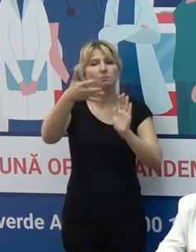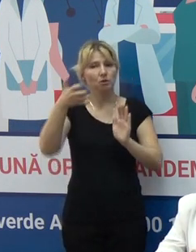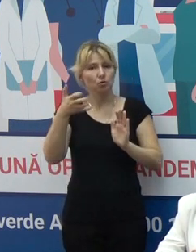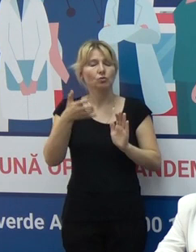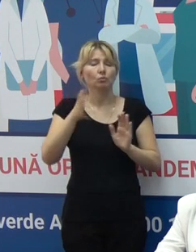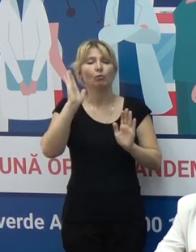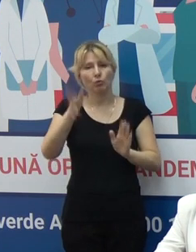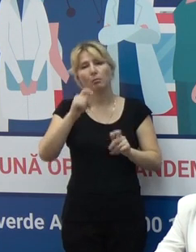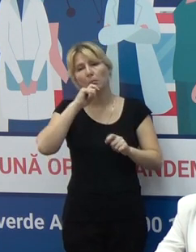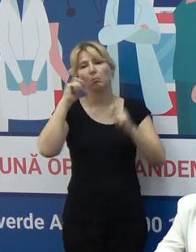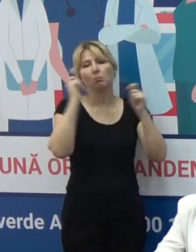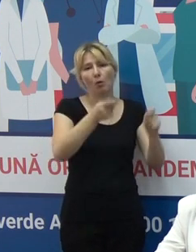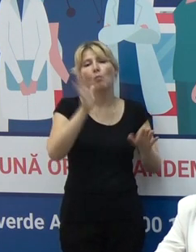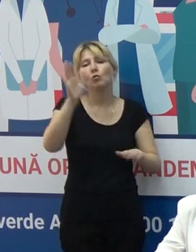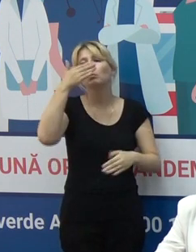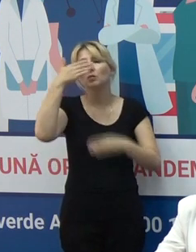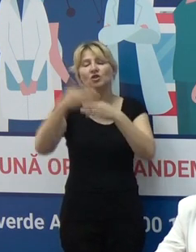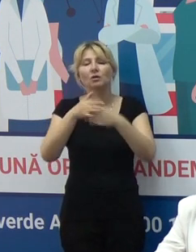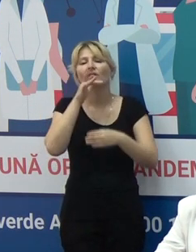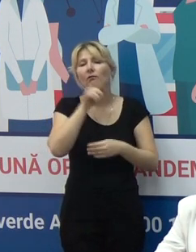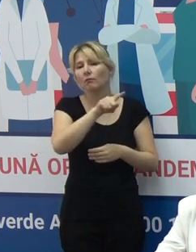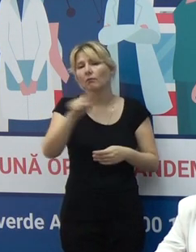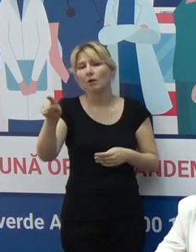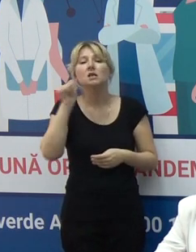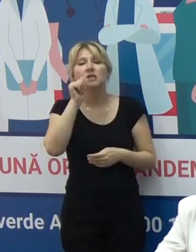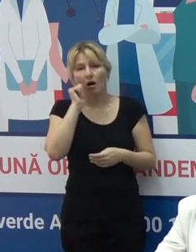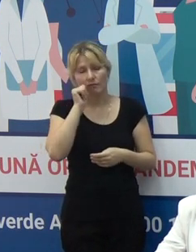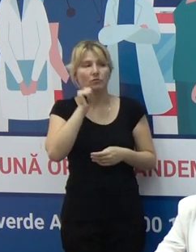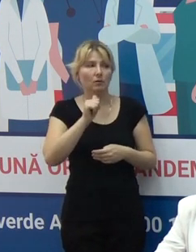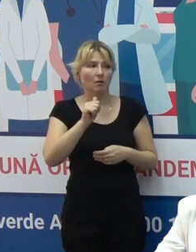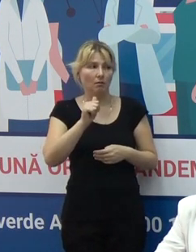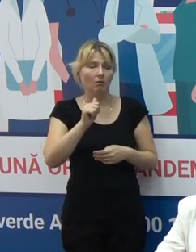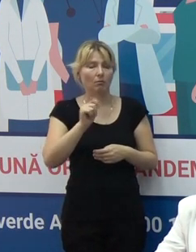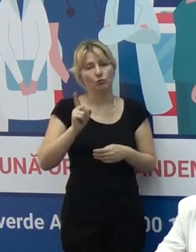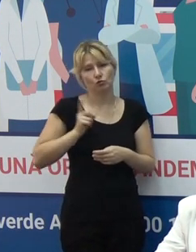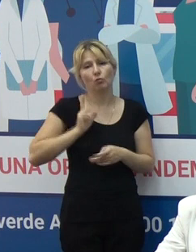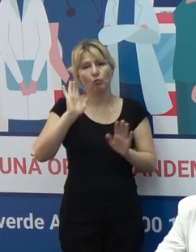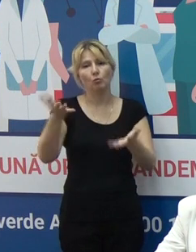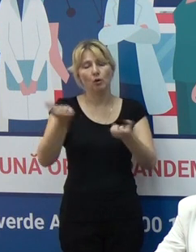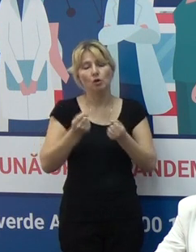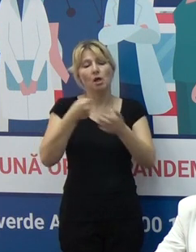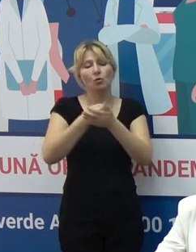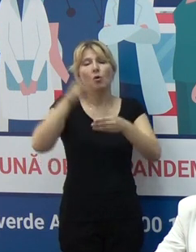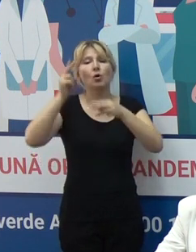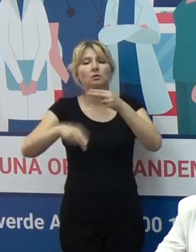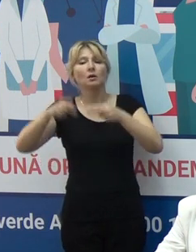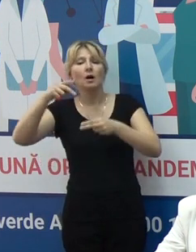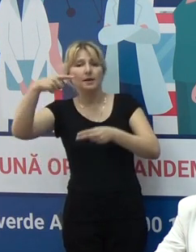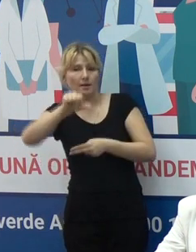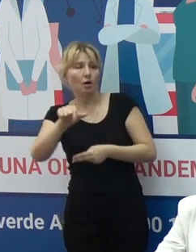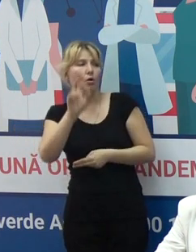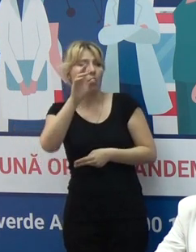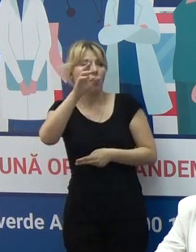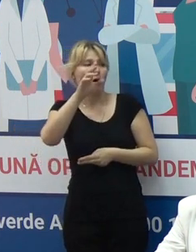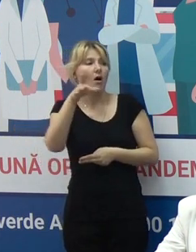doze, care se așteaptă să susească în țară pe parcursul zilei de mâine. Și, de asemenea, până la sfârșitul săptămânii, Republica